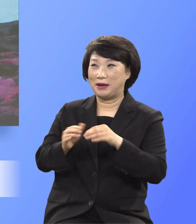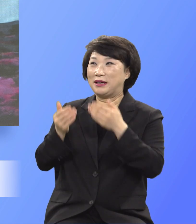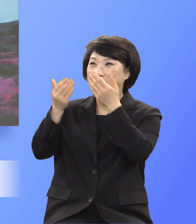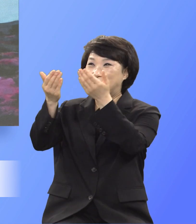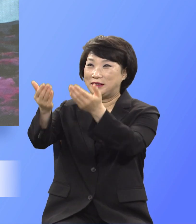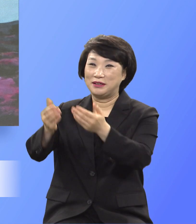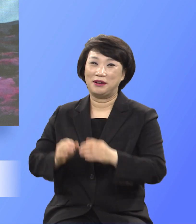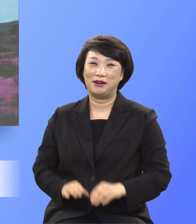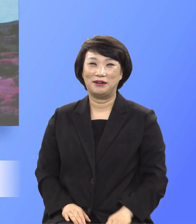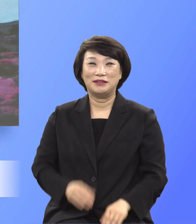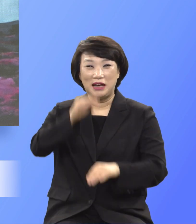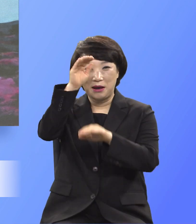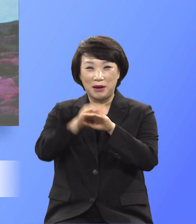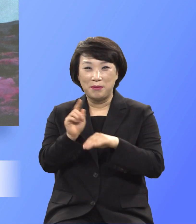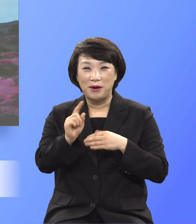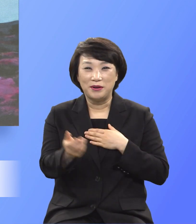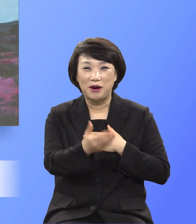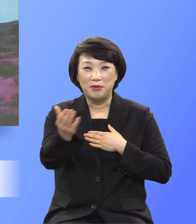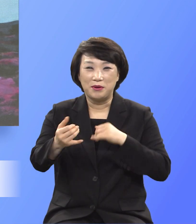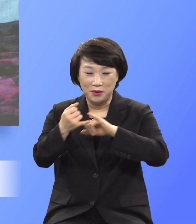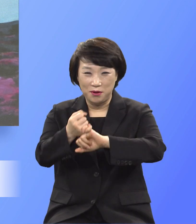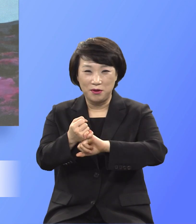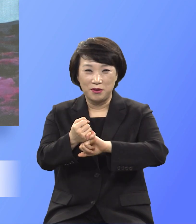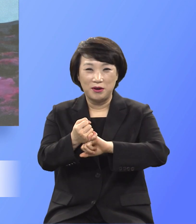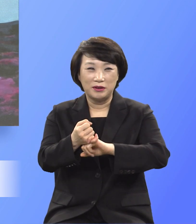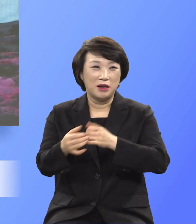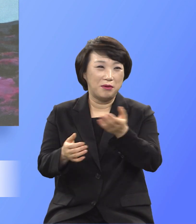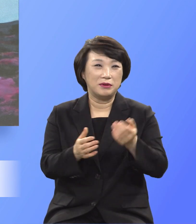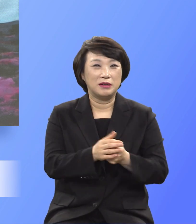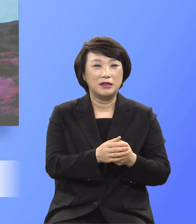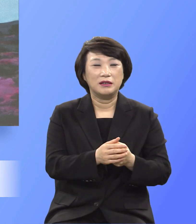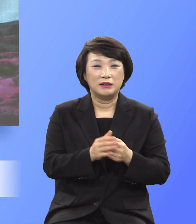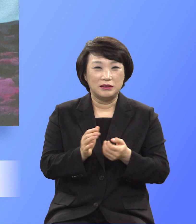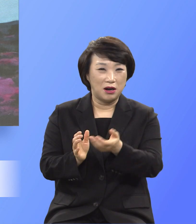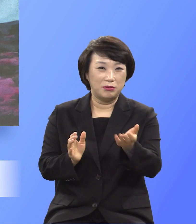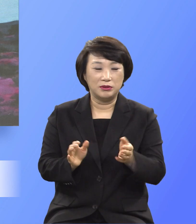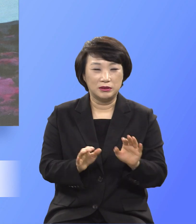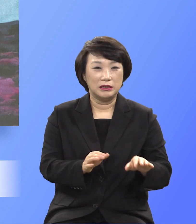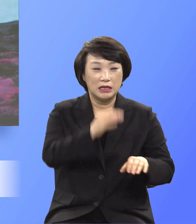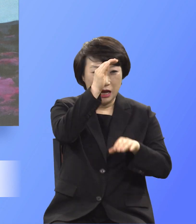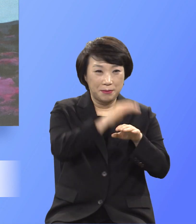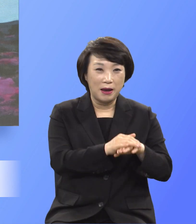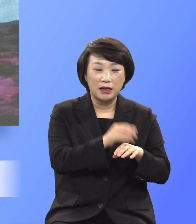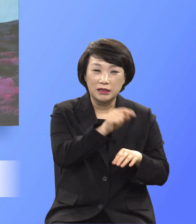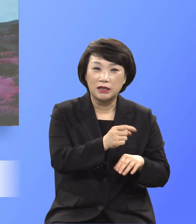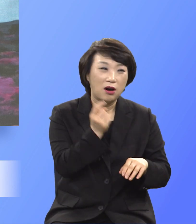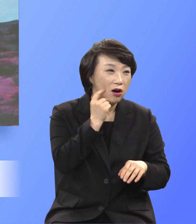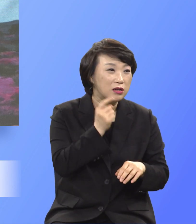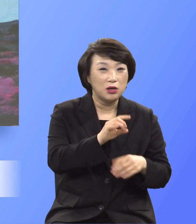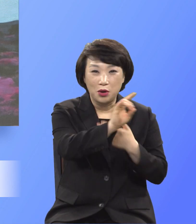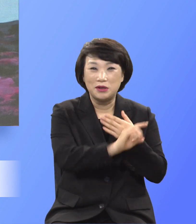예배는 반드시 가식과 외식이 없는 것입니다 인정하시면